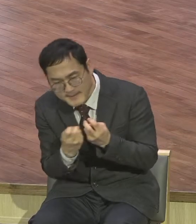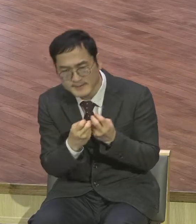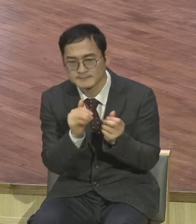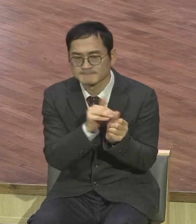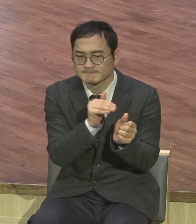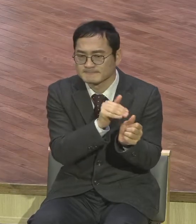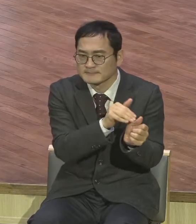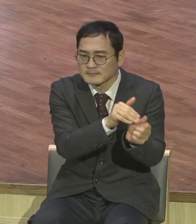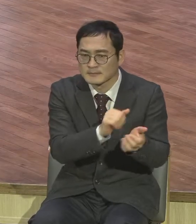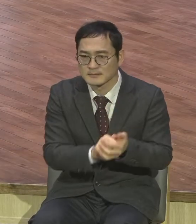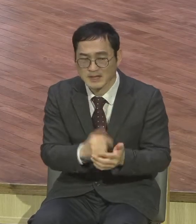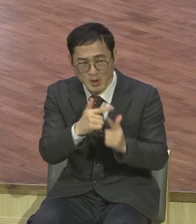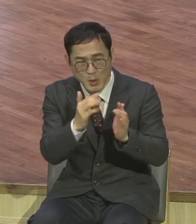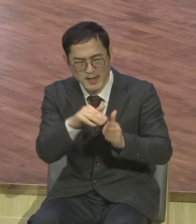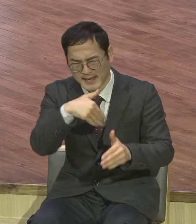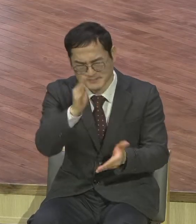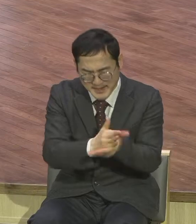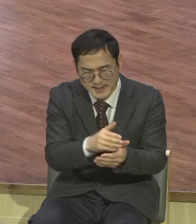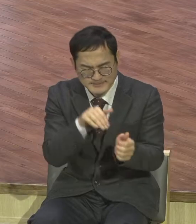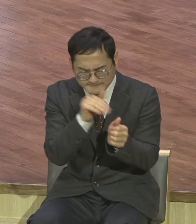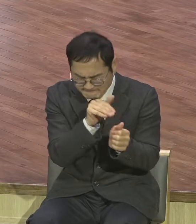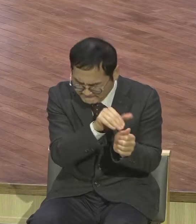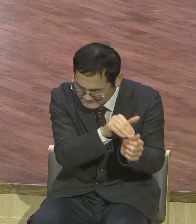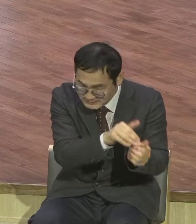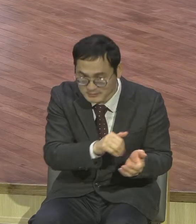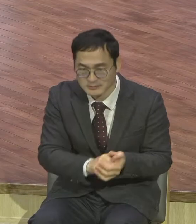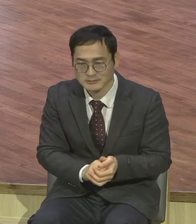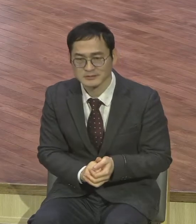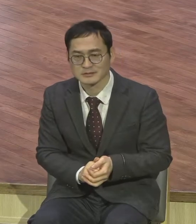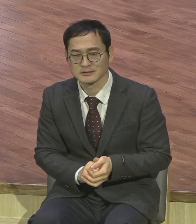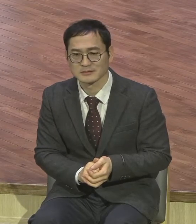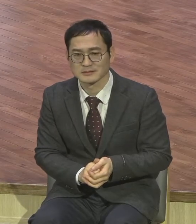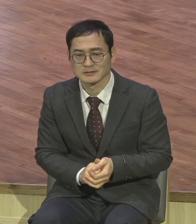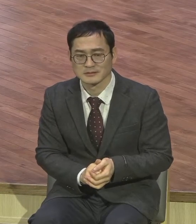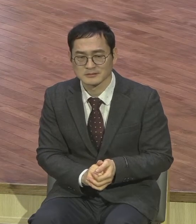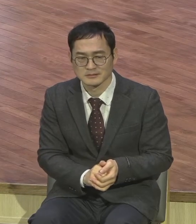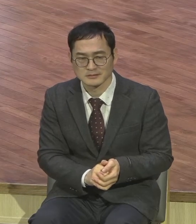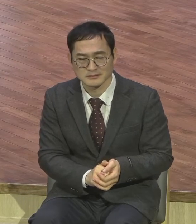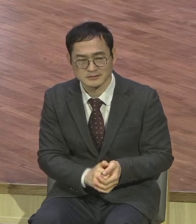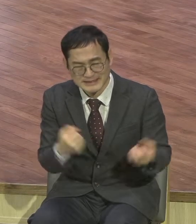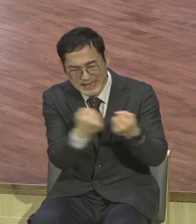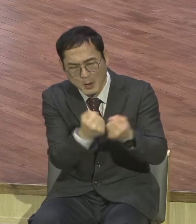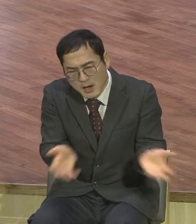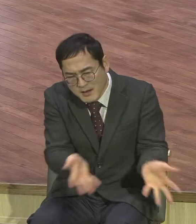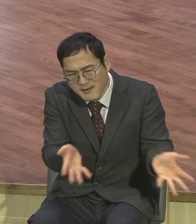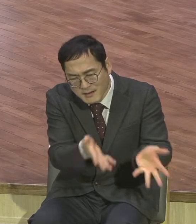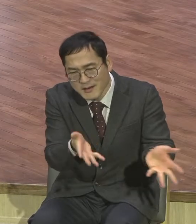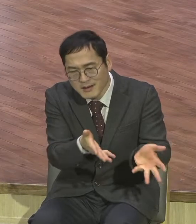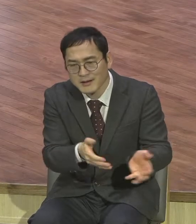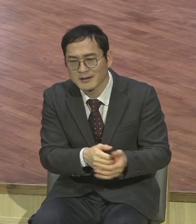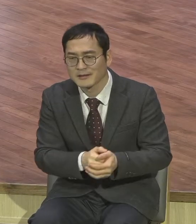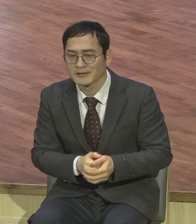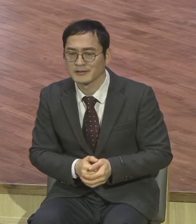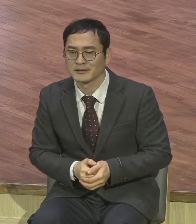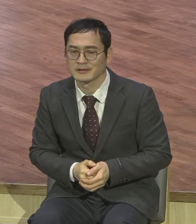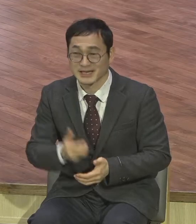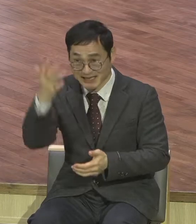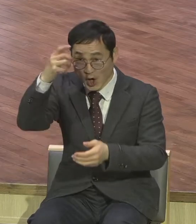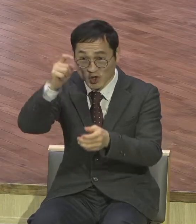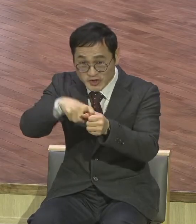어떻게 하든지 마음 문 닫게 서로 이간식입니다 영적인 본질을 놓치도록 계속